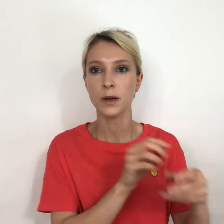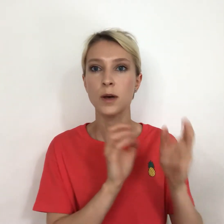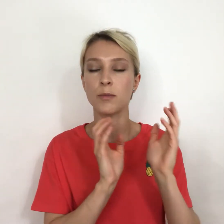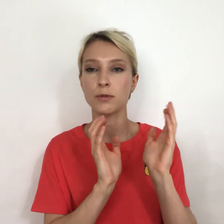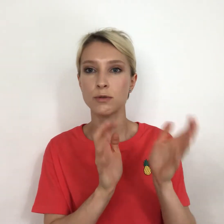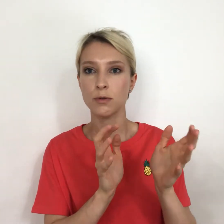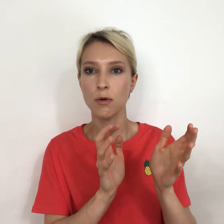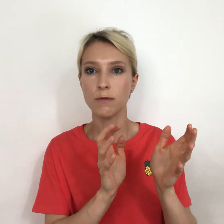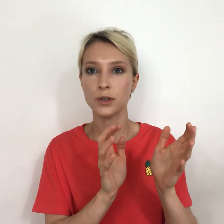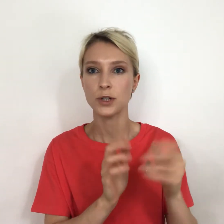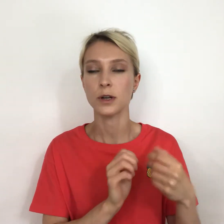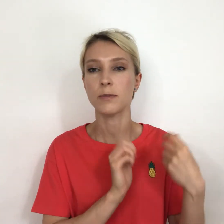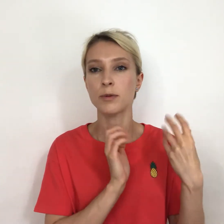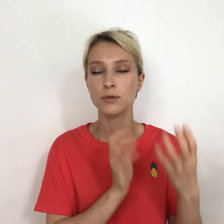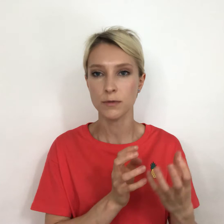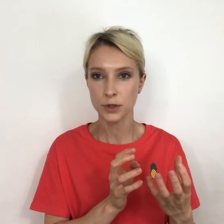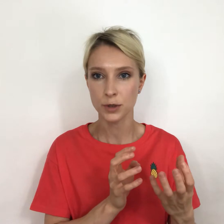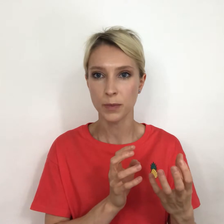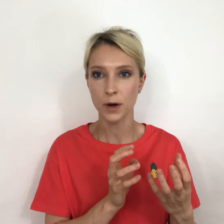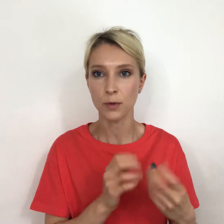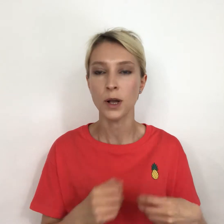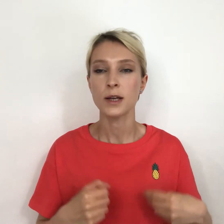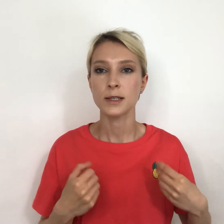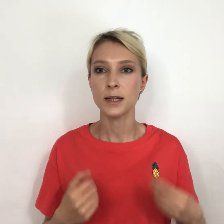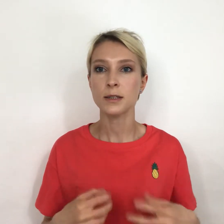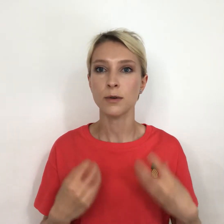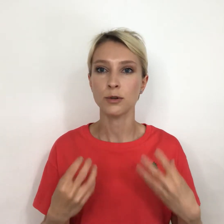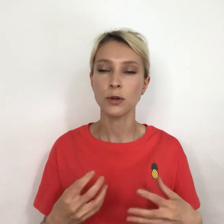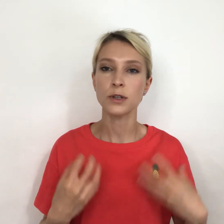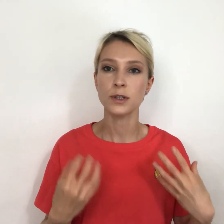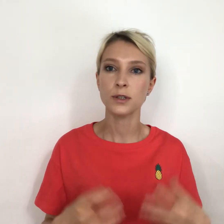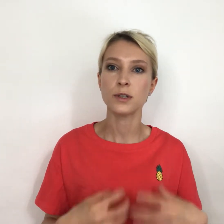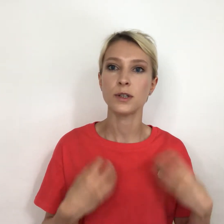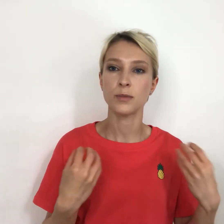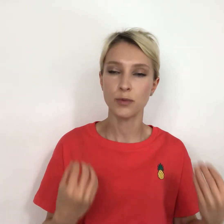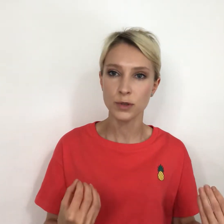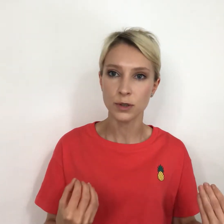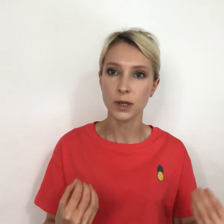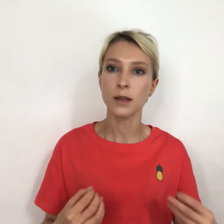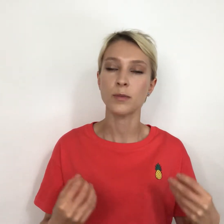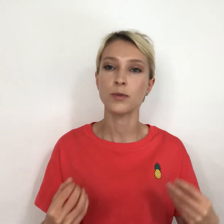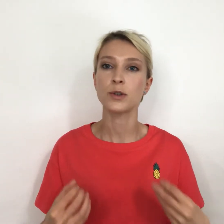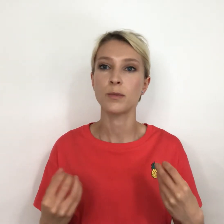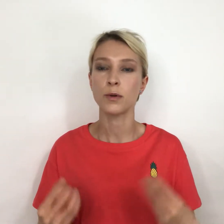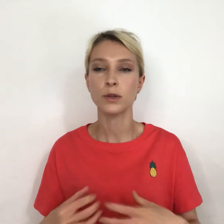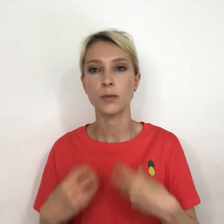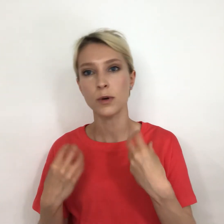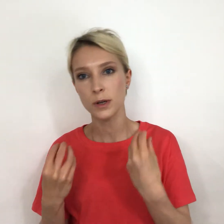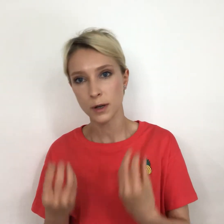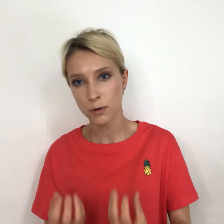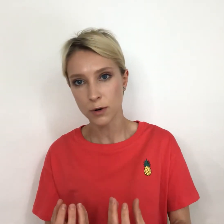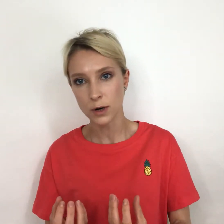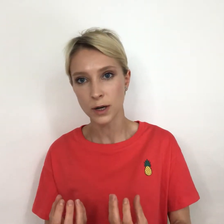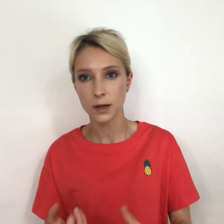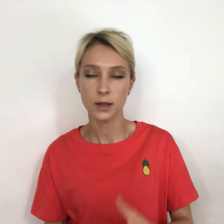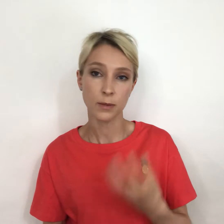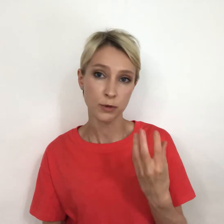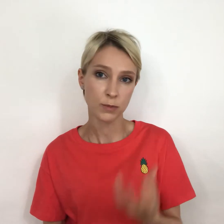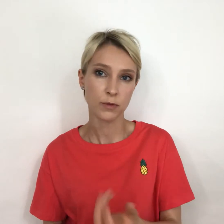плюс овощи или плюс овощи на пару, здесь такой долгой сытости не будет. это будет блюдо более легкое, допустим, его